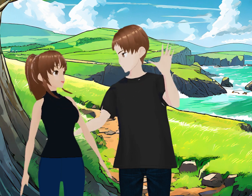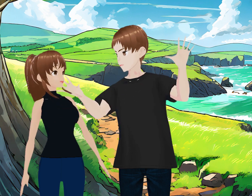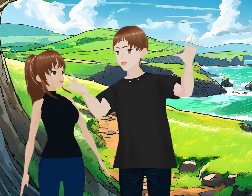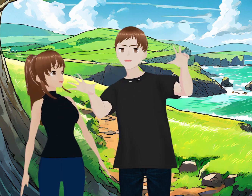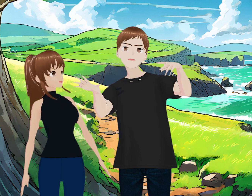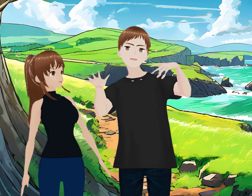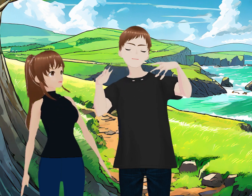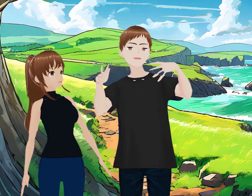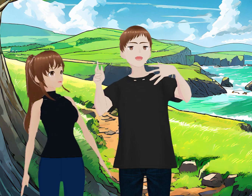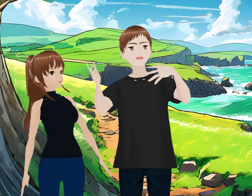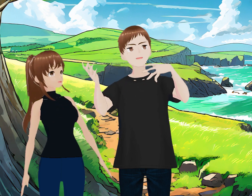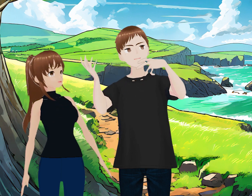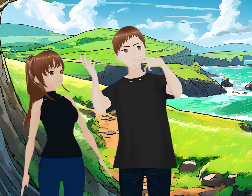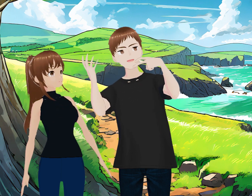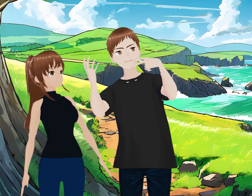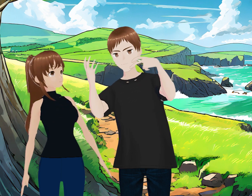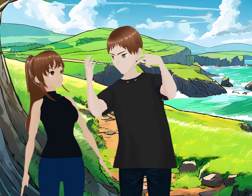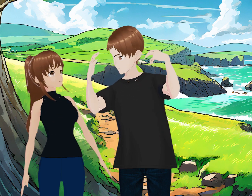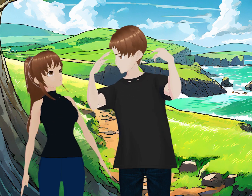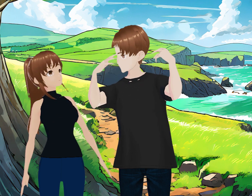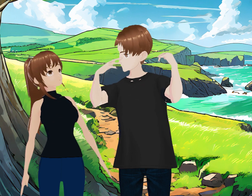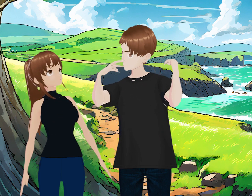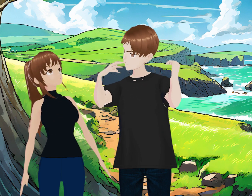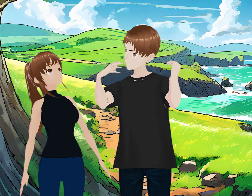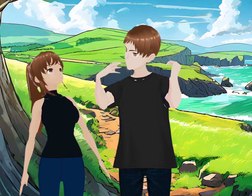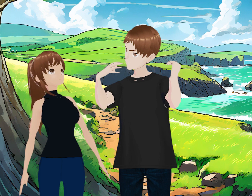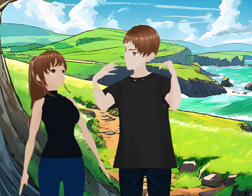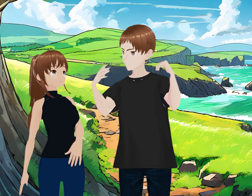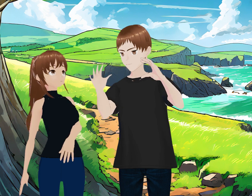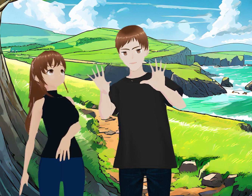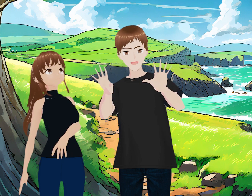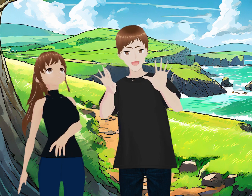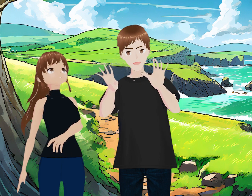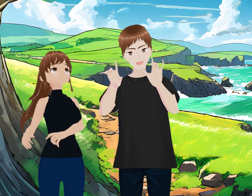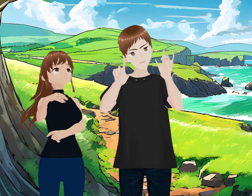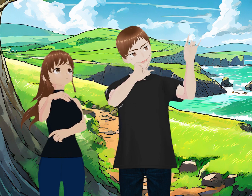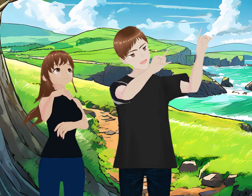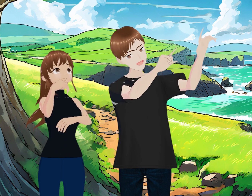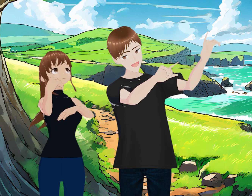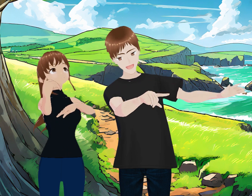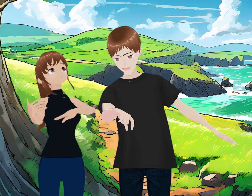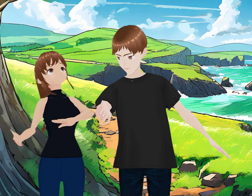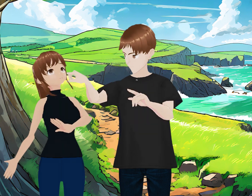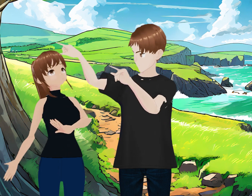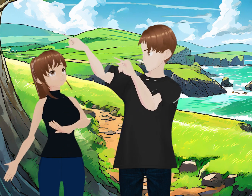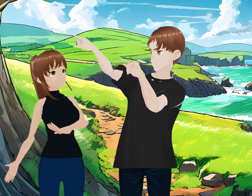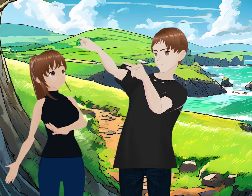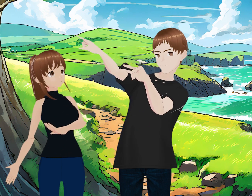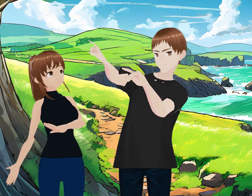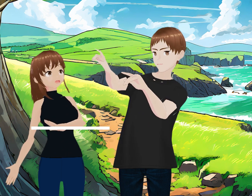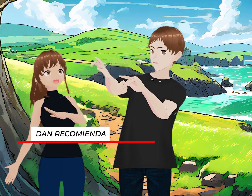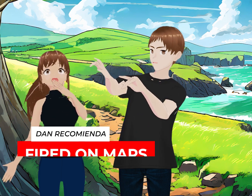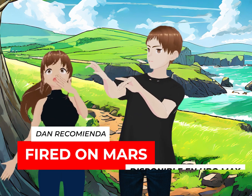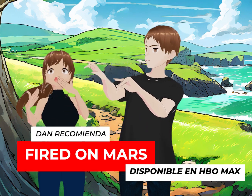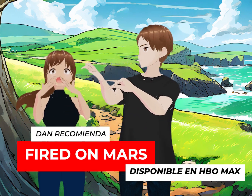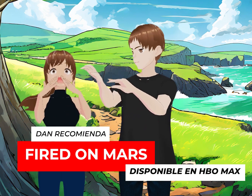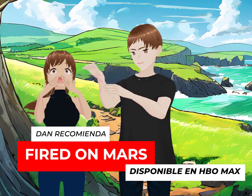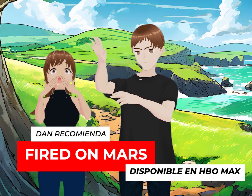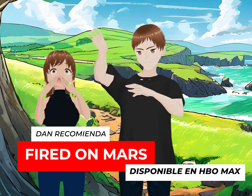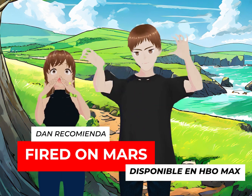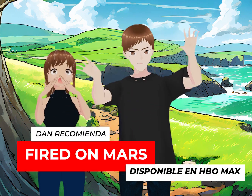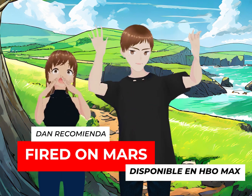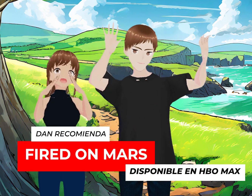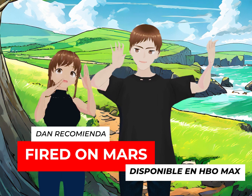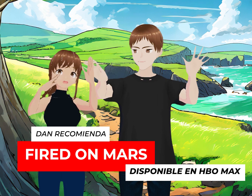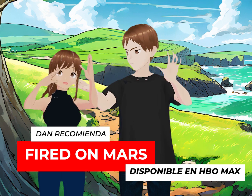bueno, vamos ahora a algo. Después de algo que nos recuerda el pasado mágico, vámonos a algo que está en el futuro. No sé si voy a poner aquí